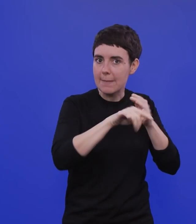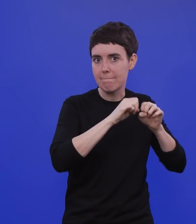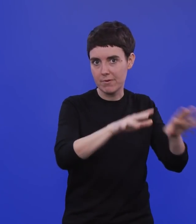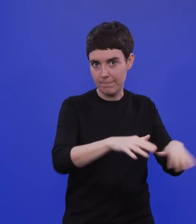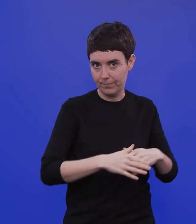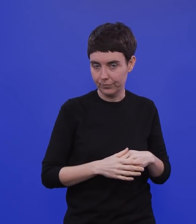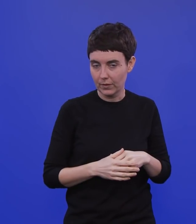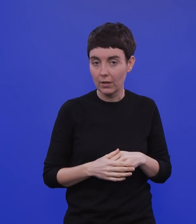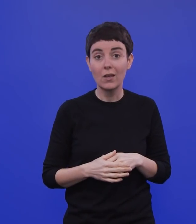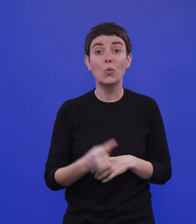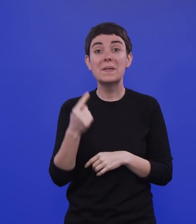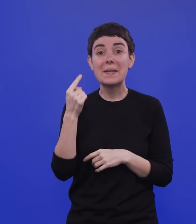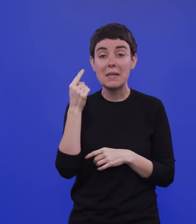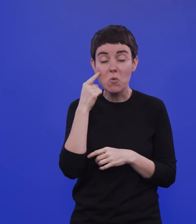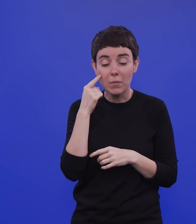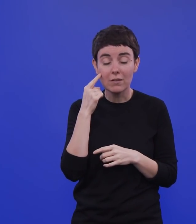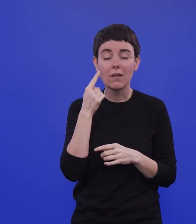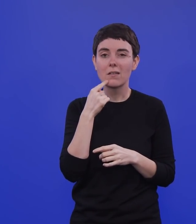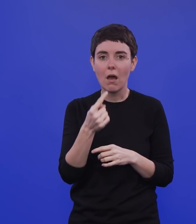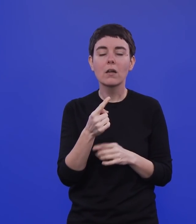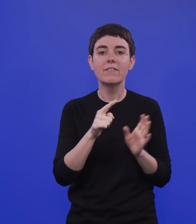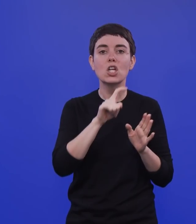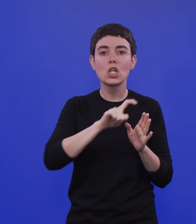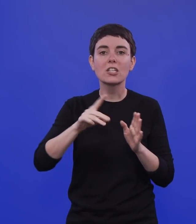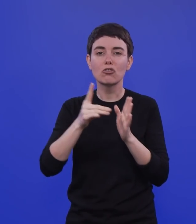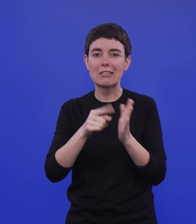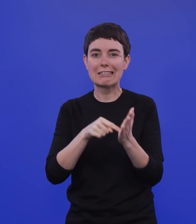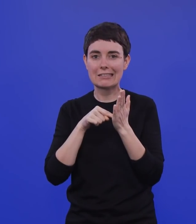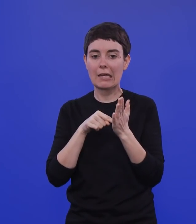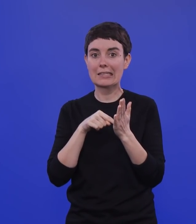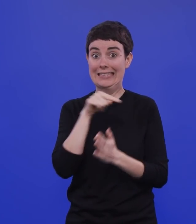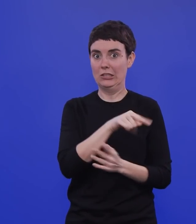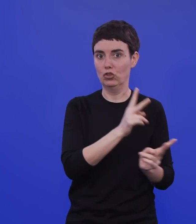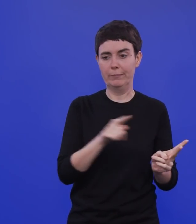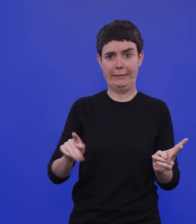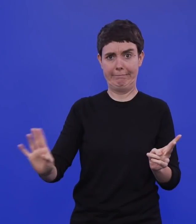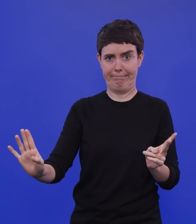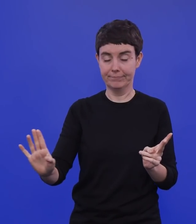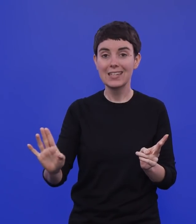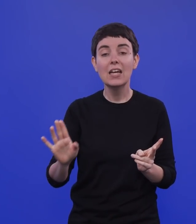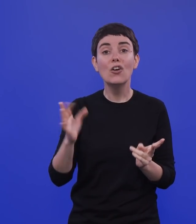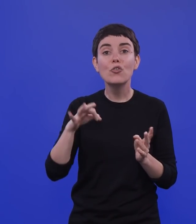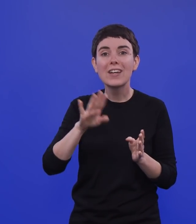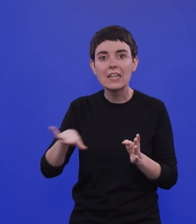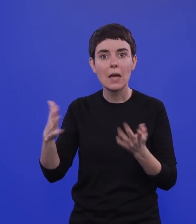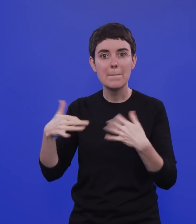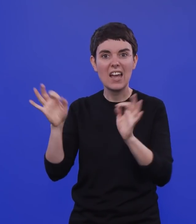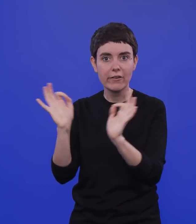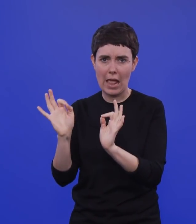stark erhärtet, dass Letzteres richtig ist. Also, dieses Virus ist kein speziell kinderbefallendes Virus, sondern